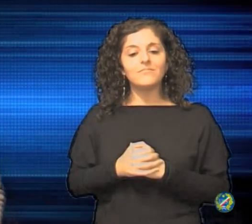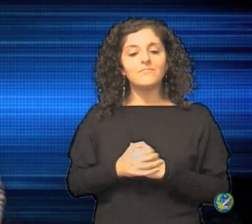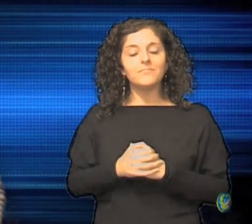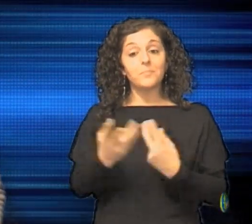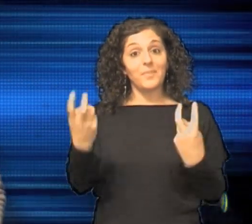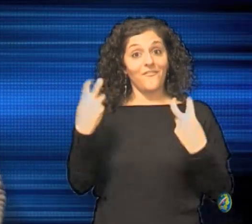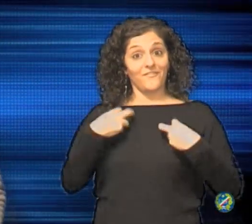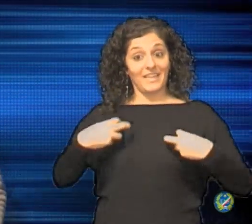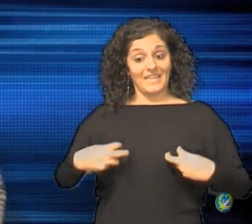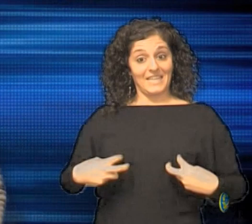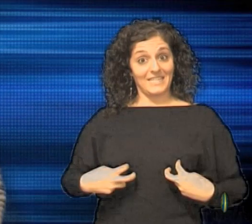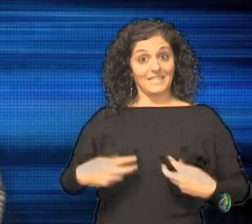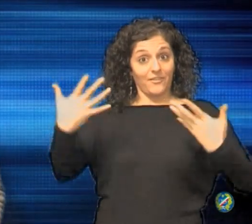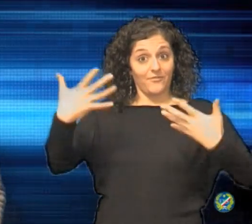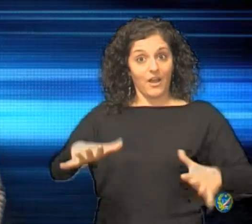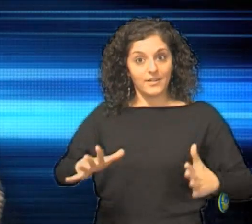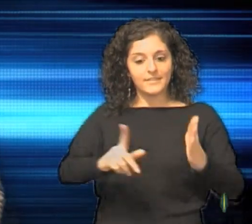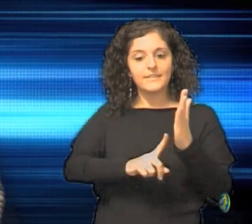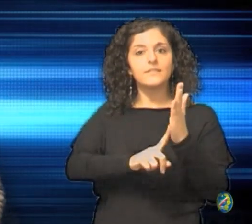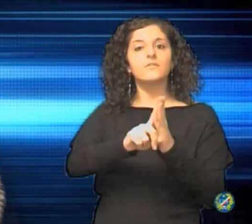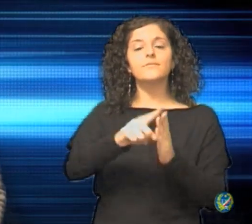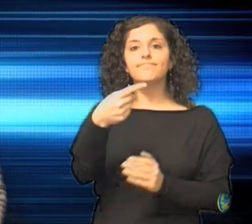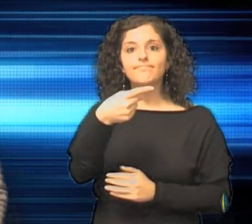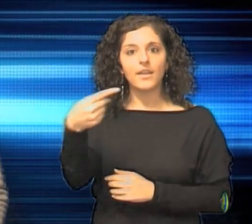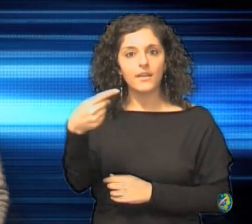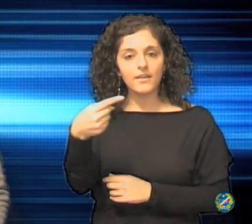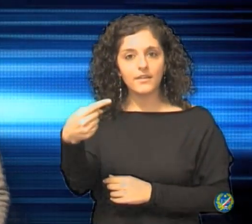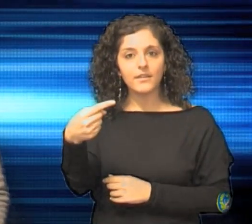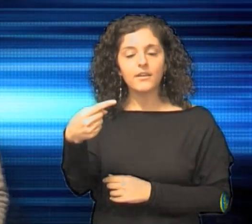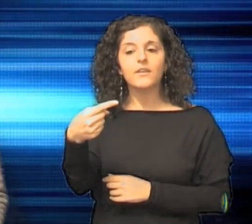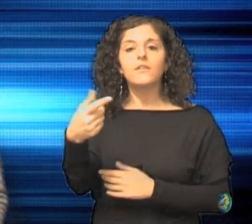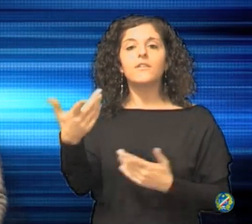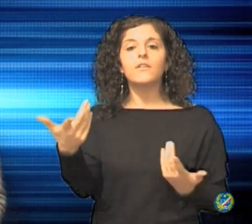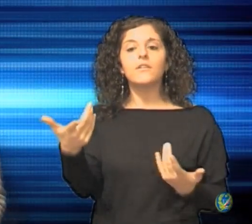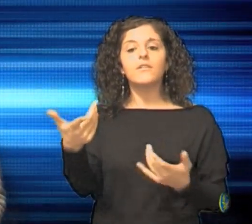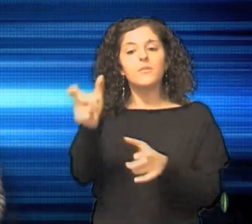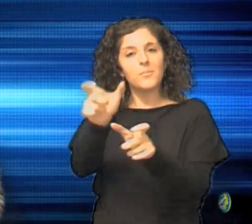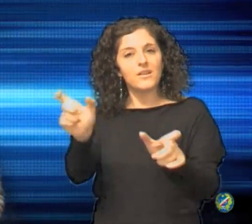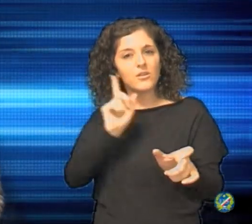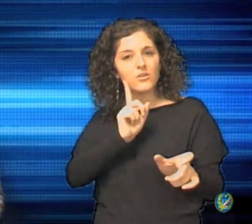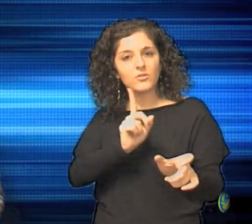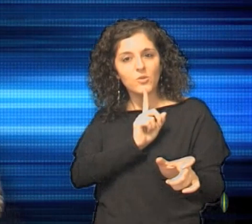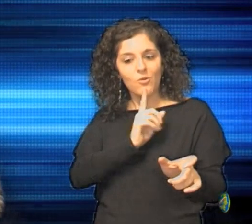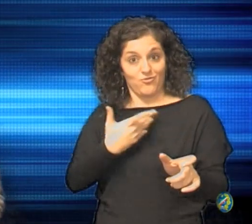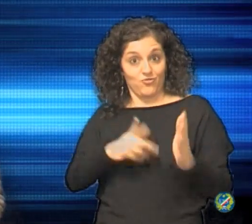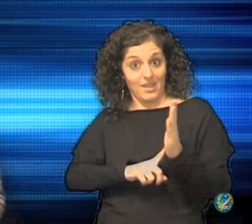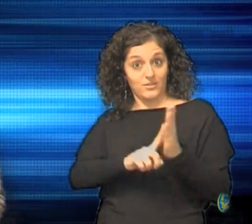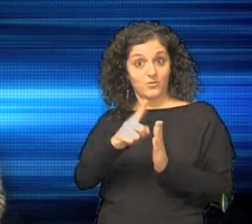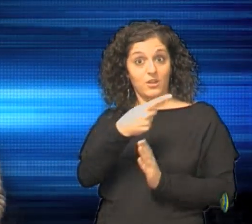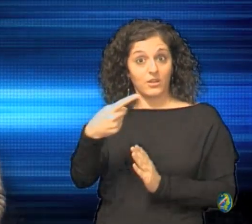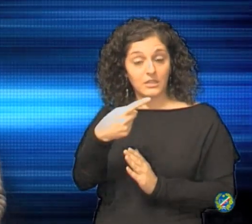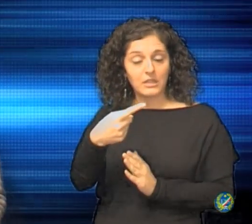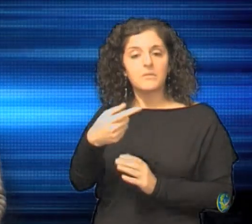visita di verifica, i sordi interessati possono